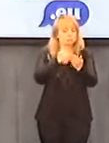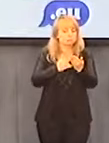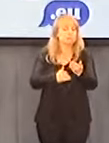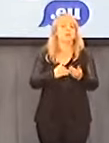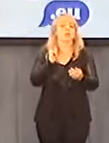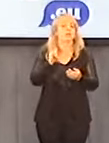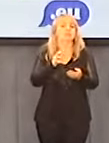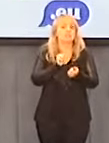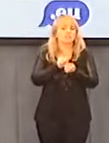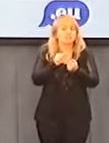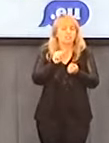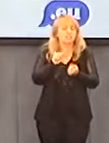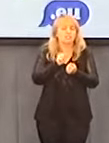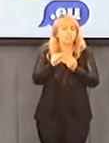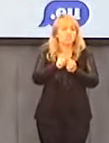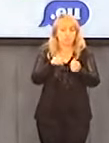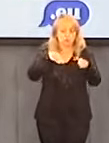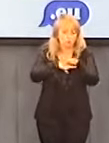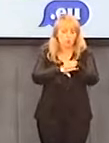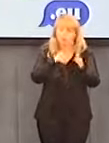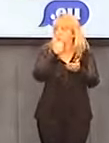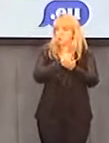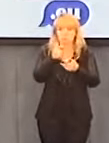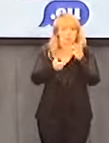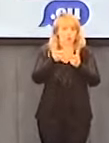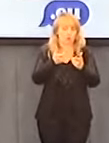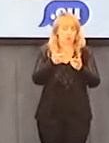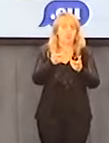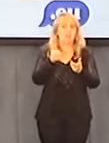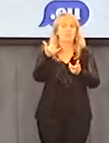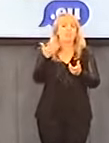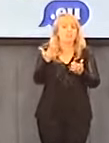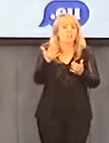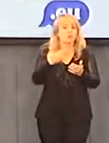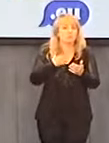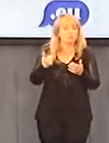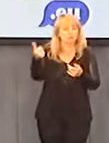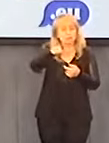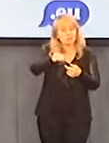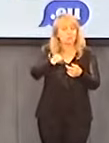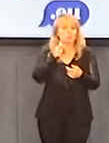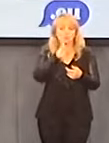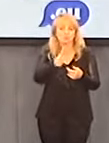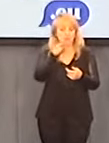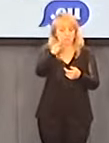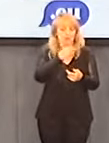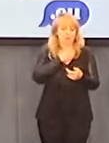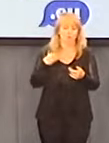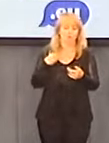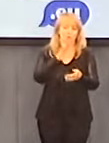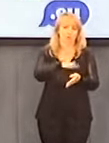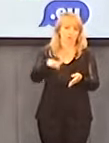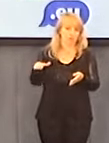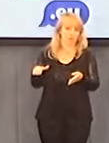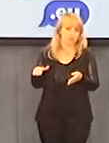zatrzeć setek, a może prawdopodobnie tysięcy, wielu tysięcy przestępstw na polskich dzieciach. Żaden